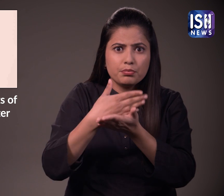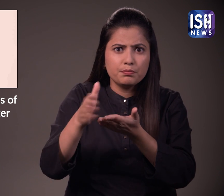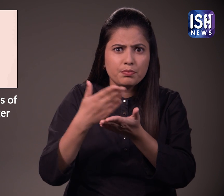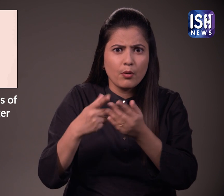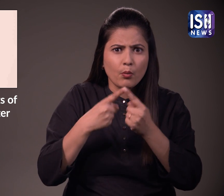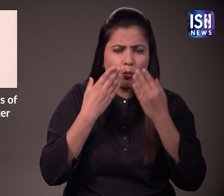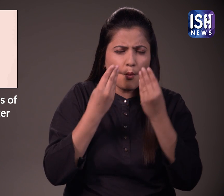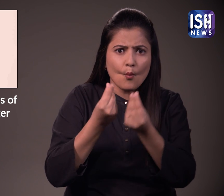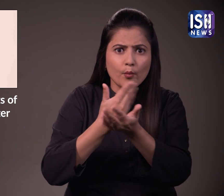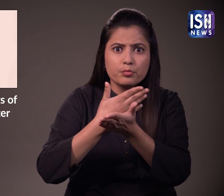करता है